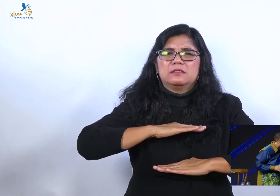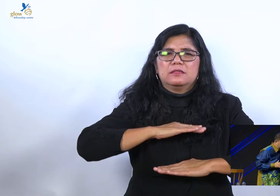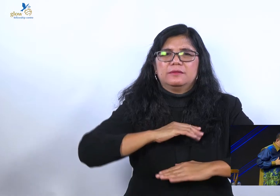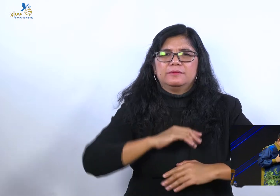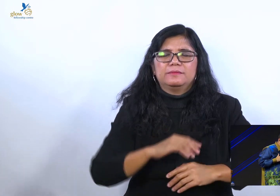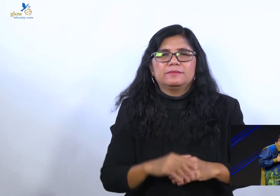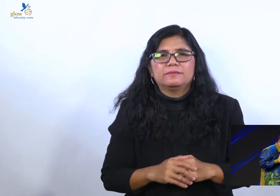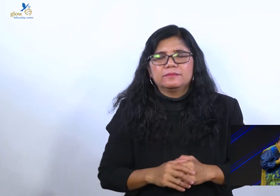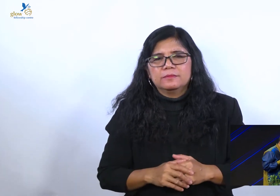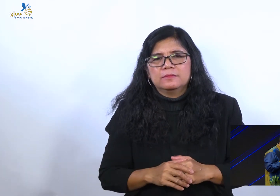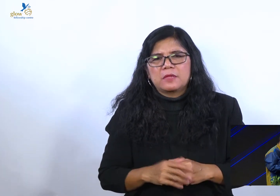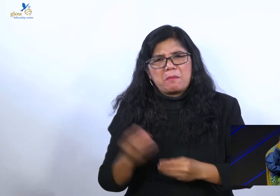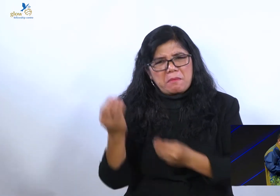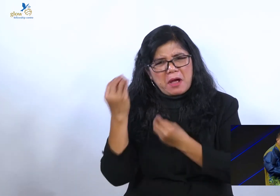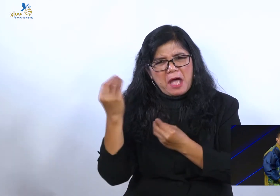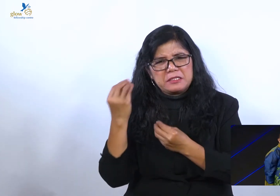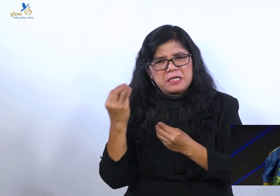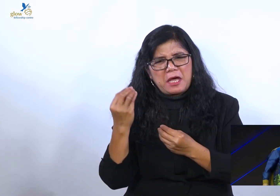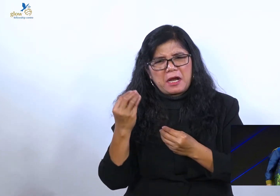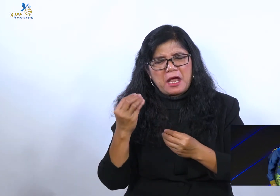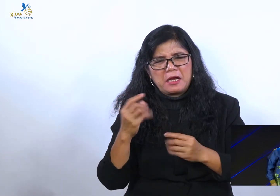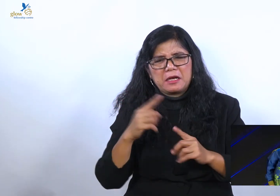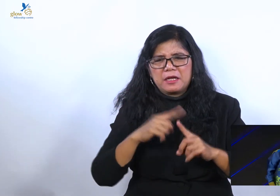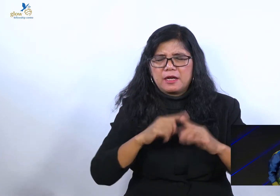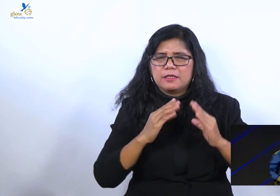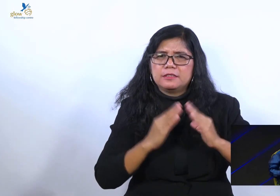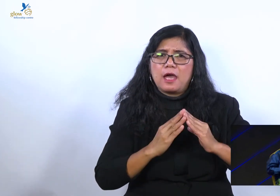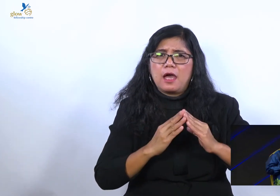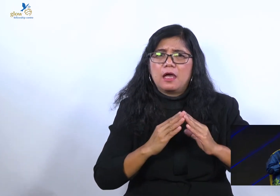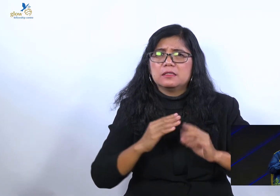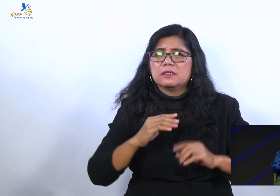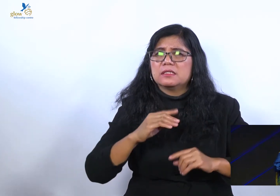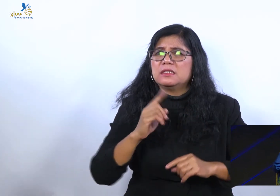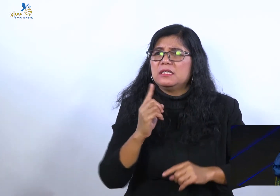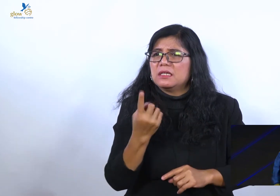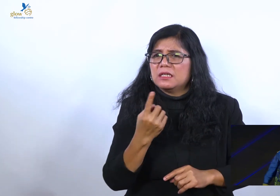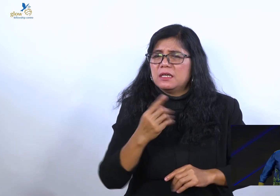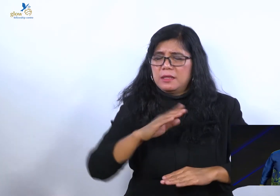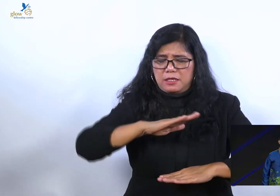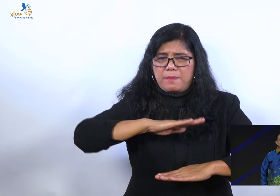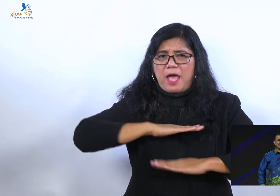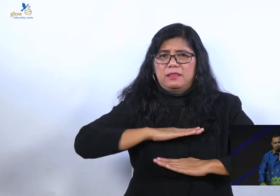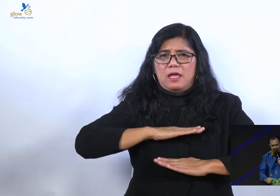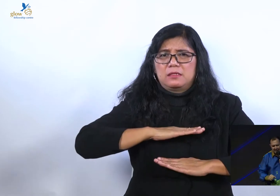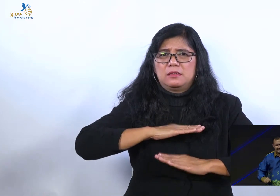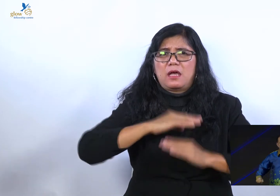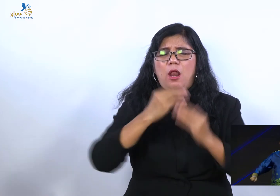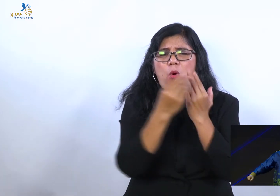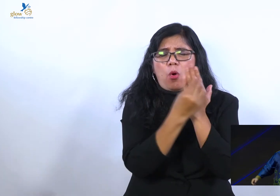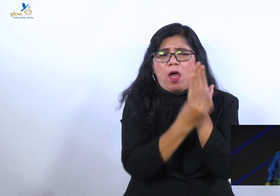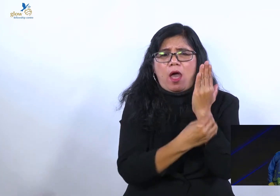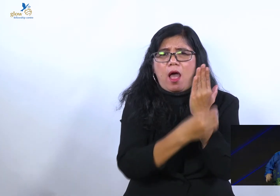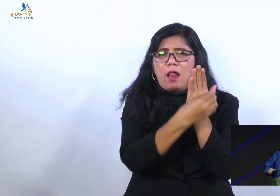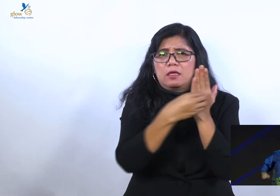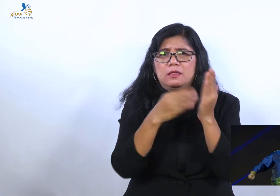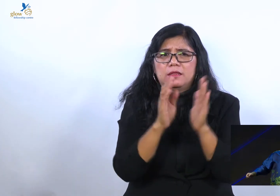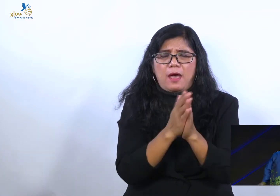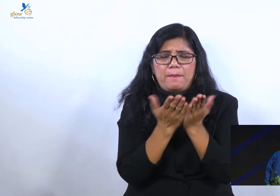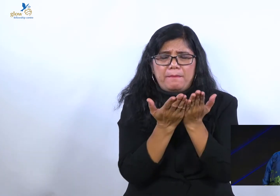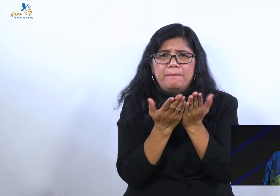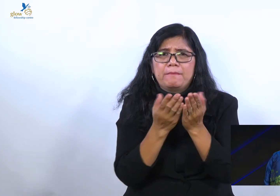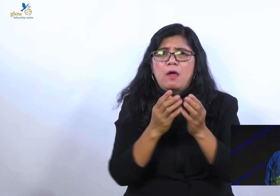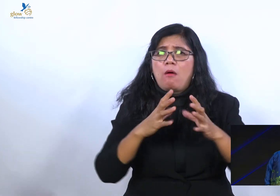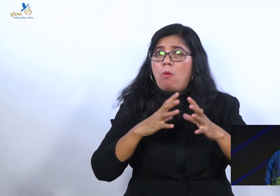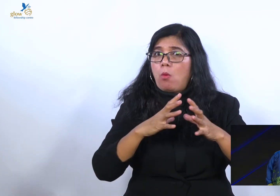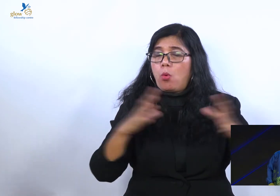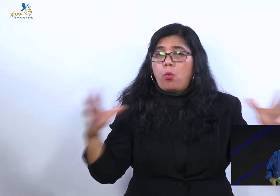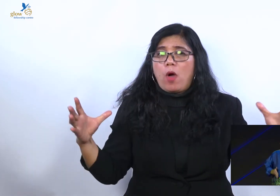Jadi kalau yang kita ikuti adalah Alkitab. Maka semangat kita kasih. Semangat kita bersatu. Semangat kita